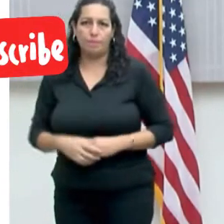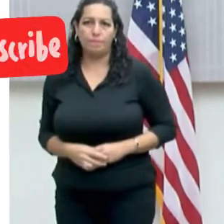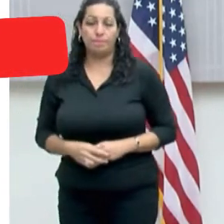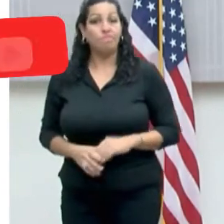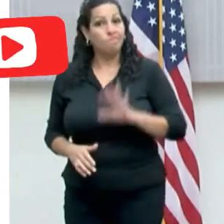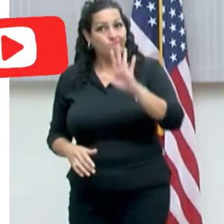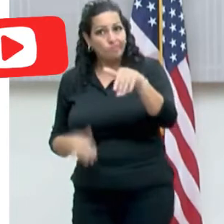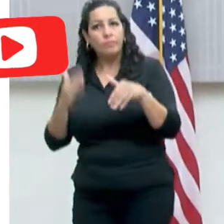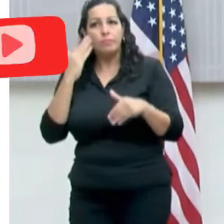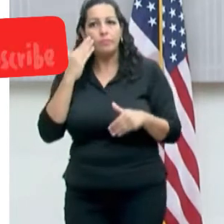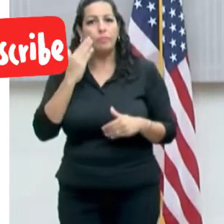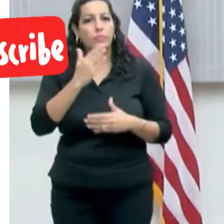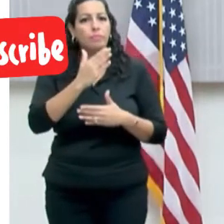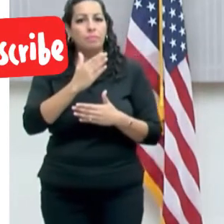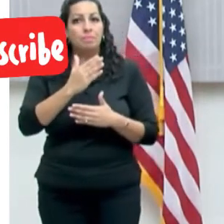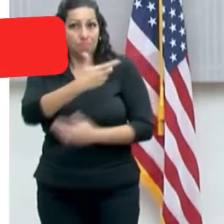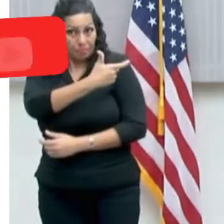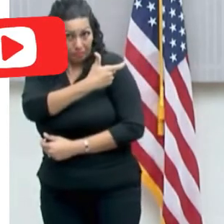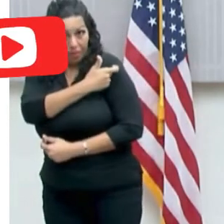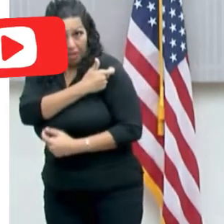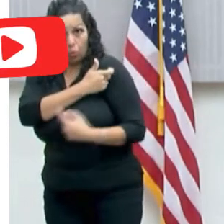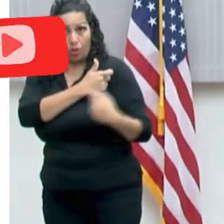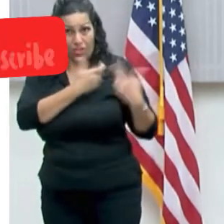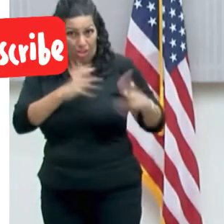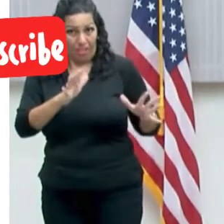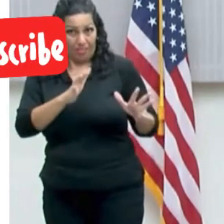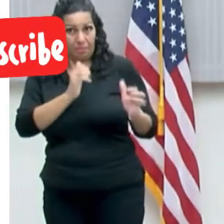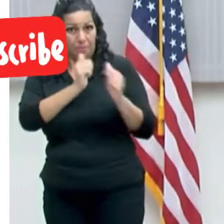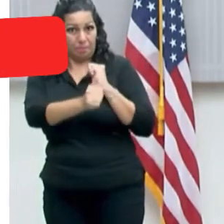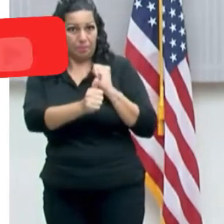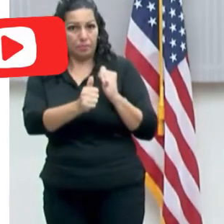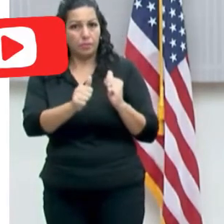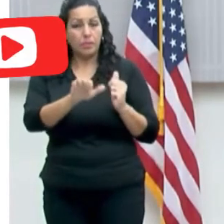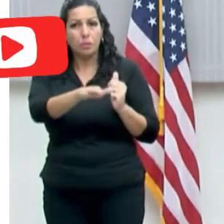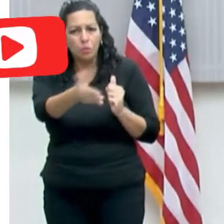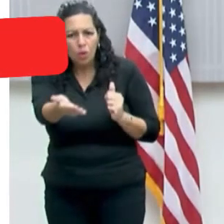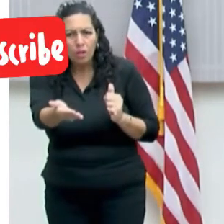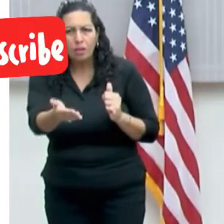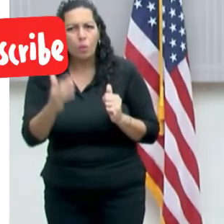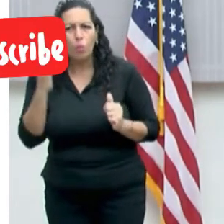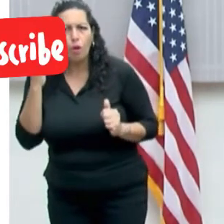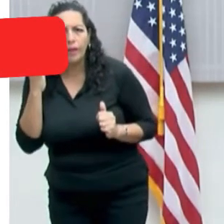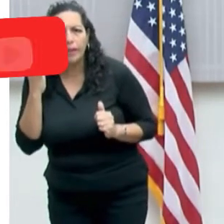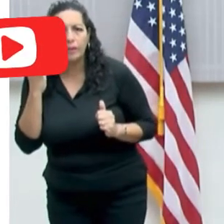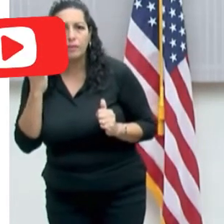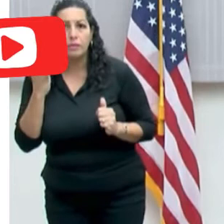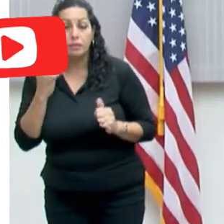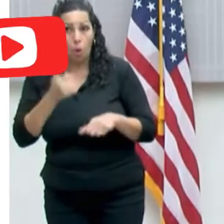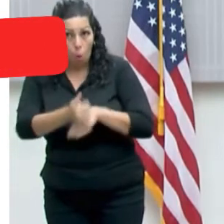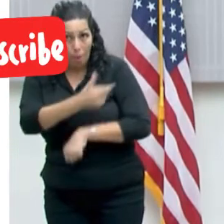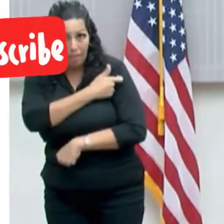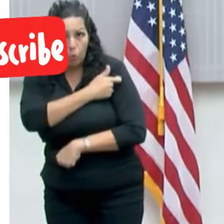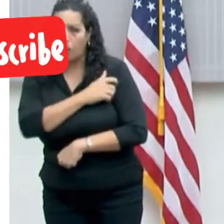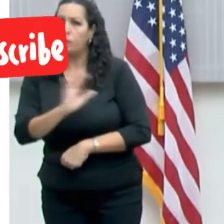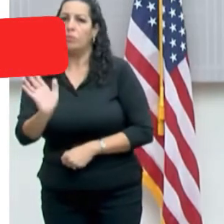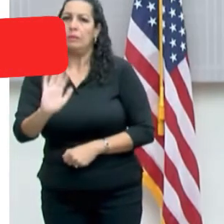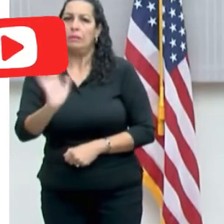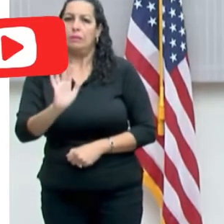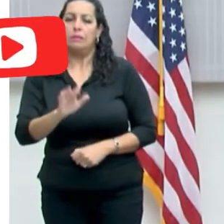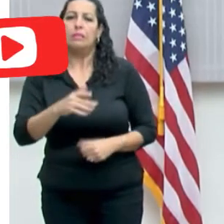vacunados, casi todos los que lamentablemente han fallecido tenían otras condiciones que los hacían